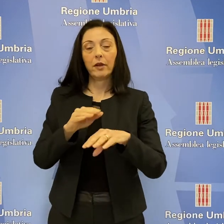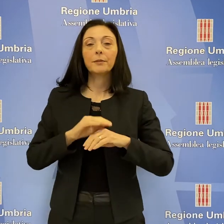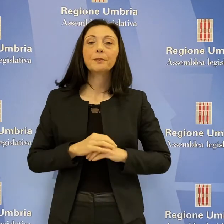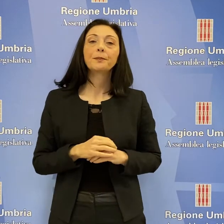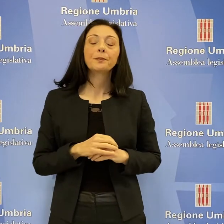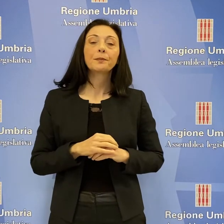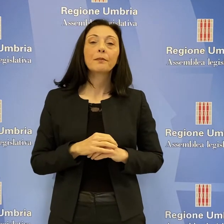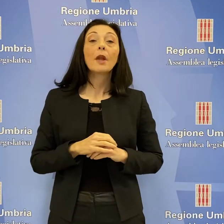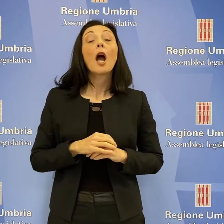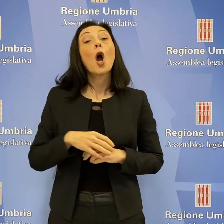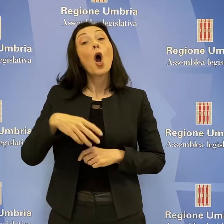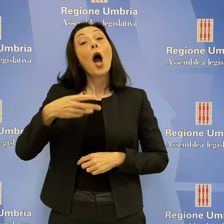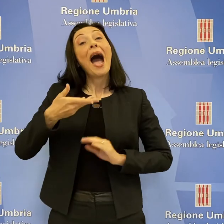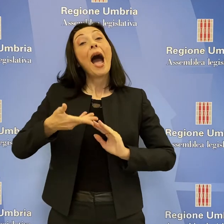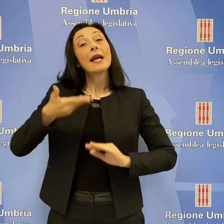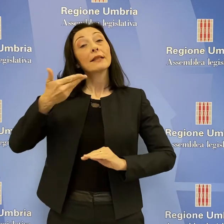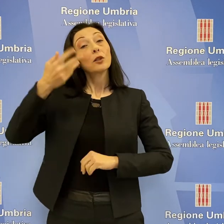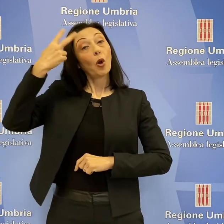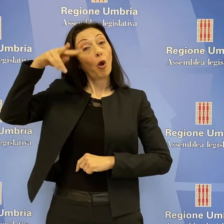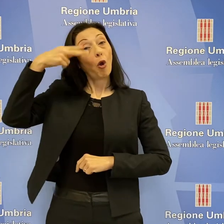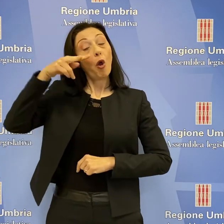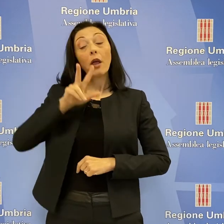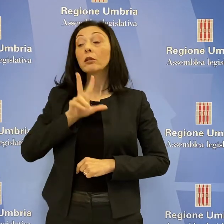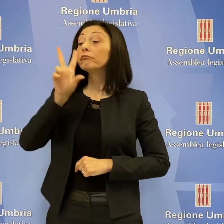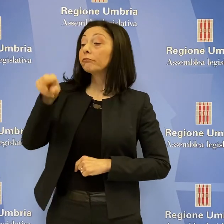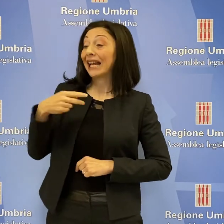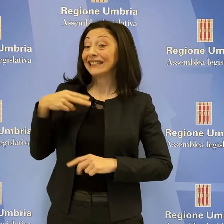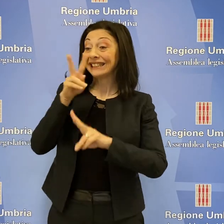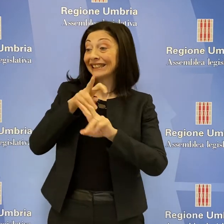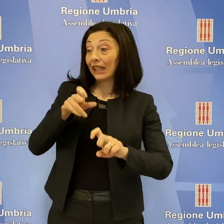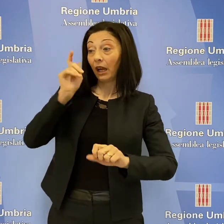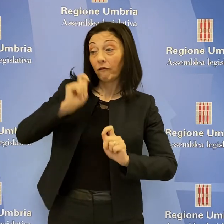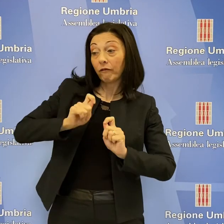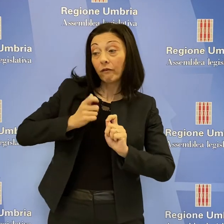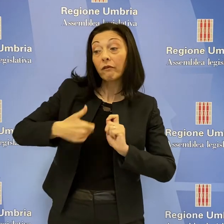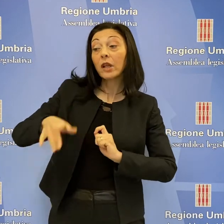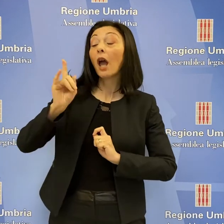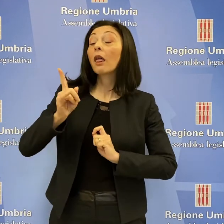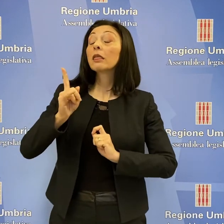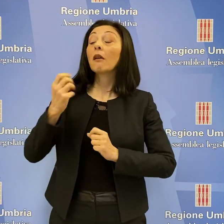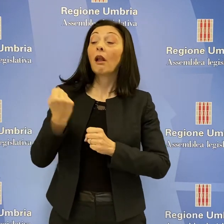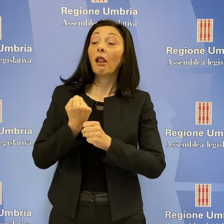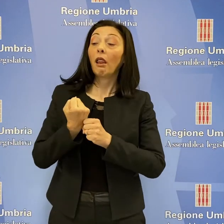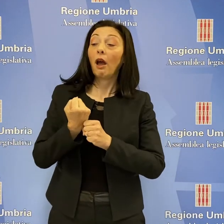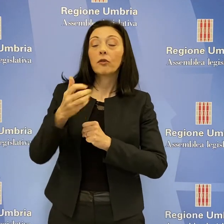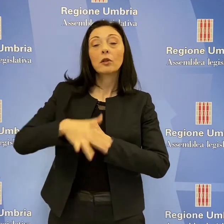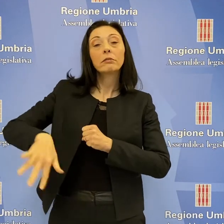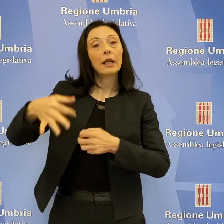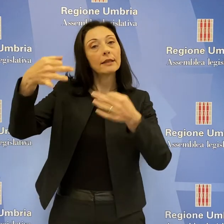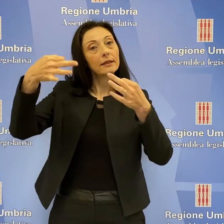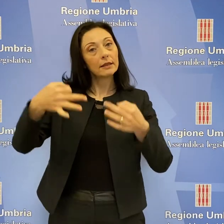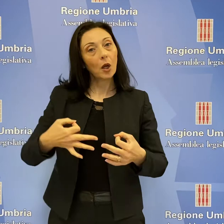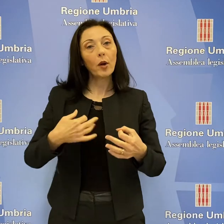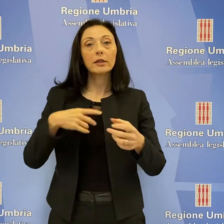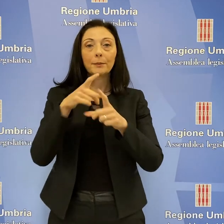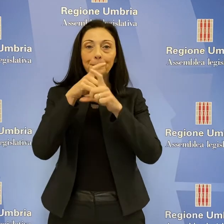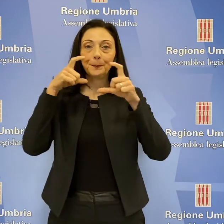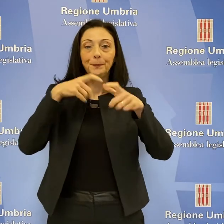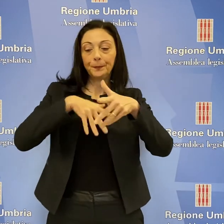screening. L'assessore Luca Coletto ha risposto che per far ripartire lo screening è necessario poter operare in sicurezza con i sistemi di